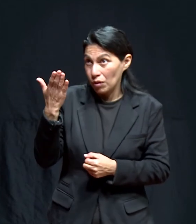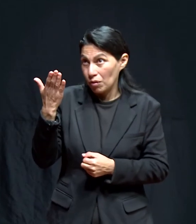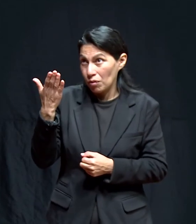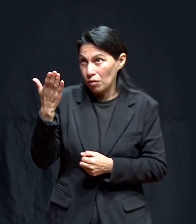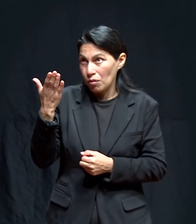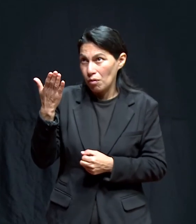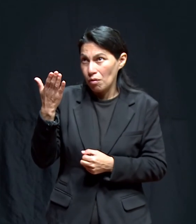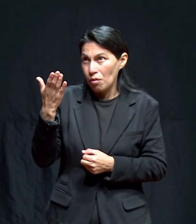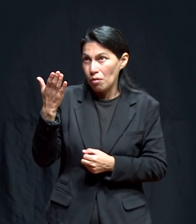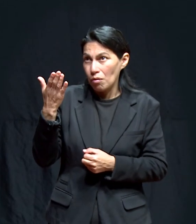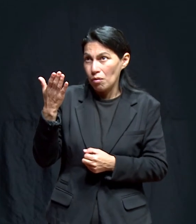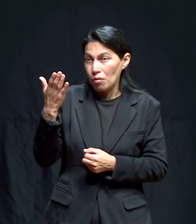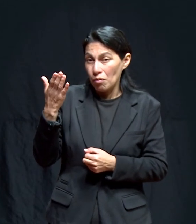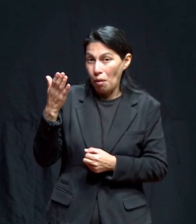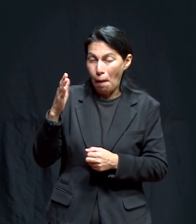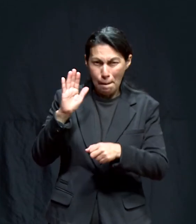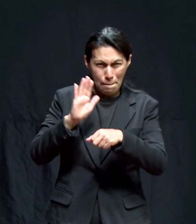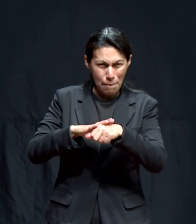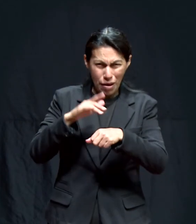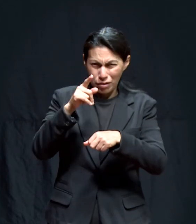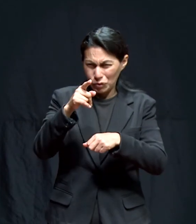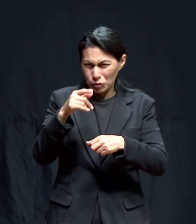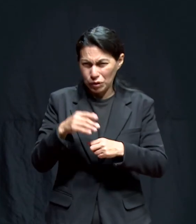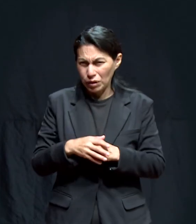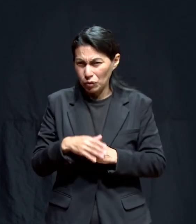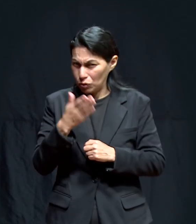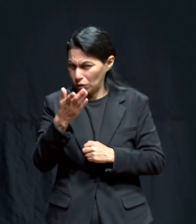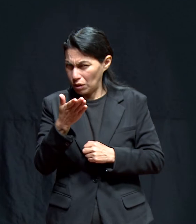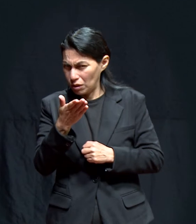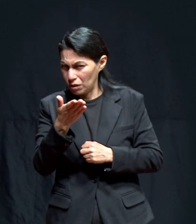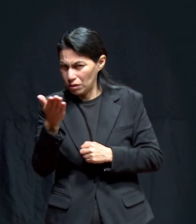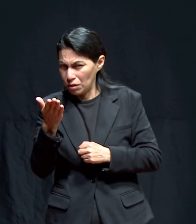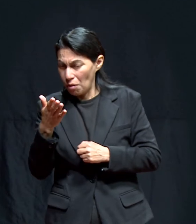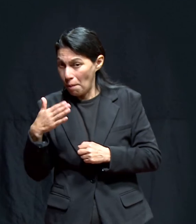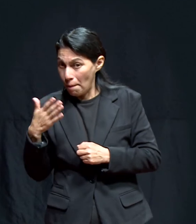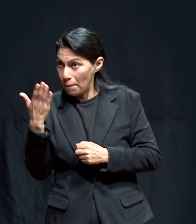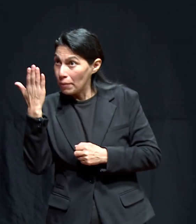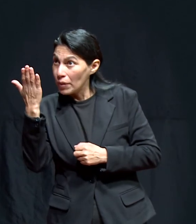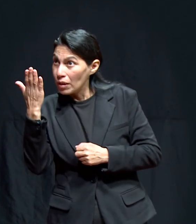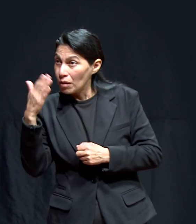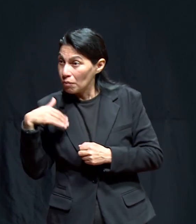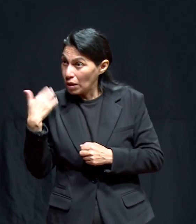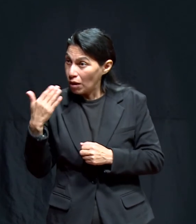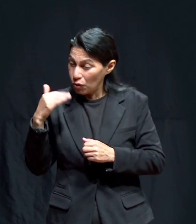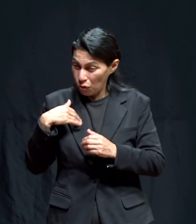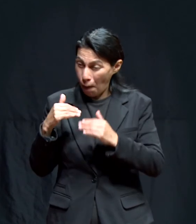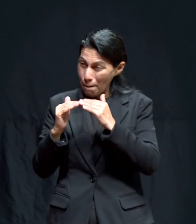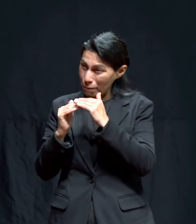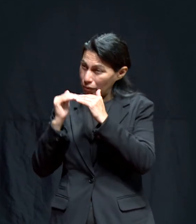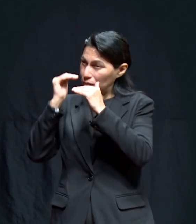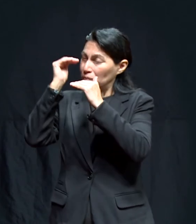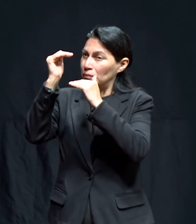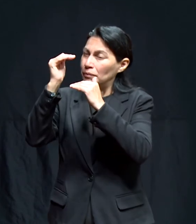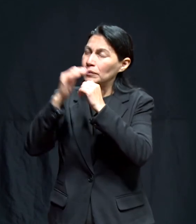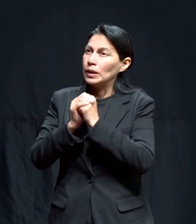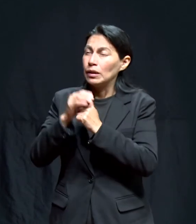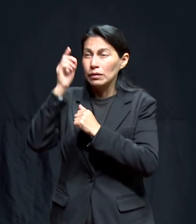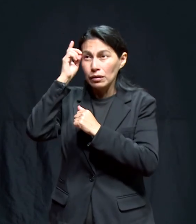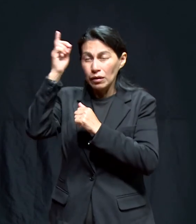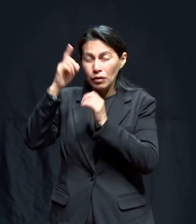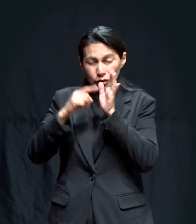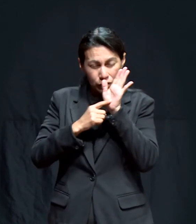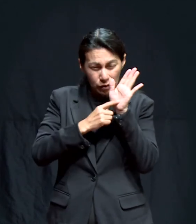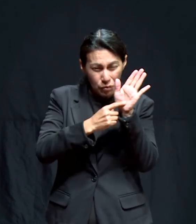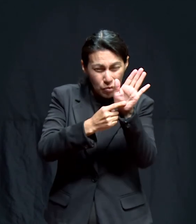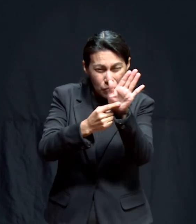o más bien pido por un milagro más grande que el que ustedes piden. Pido la revelación de